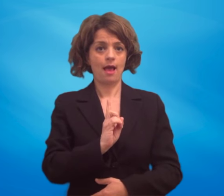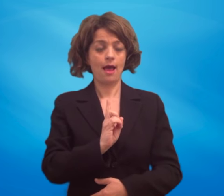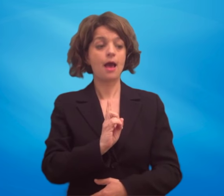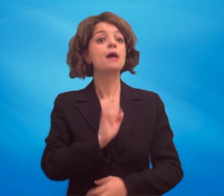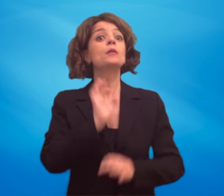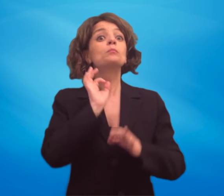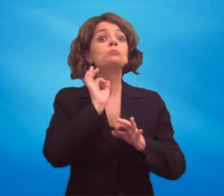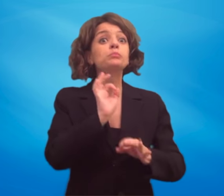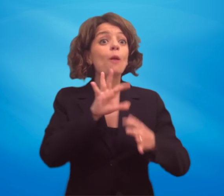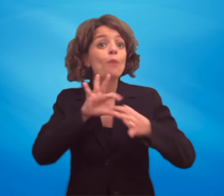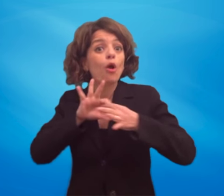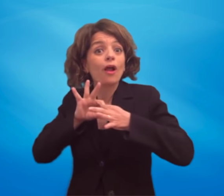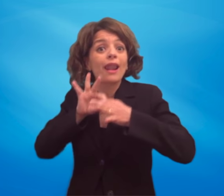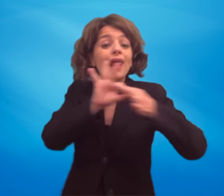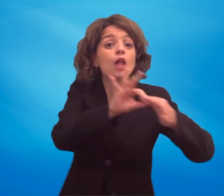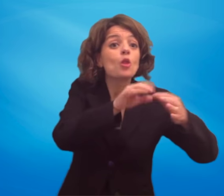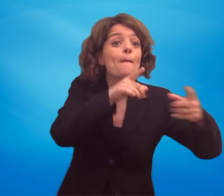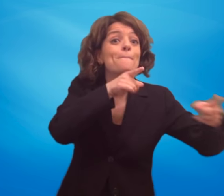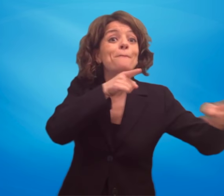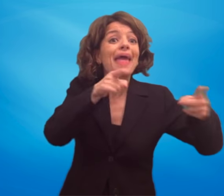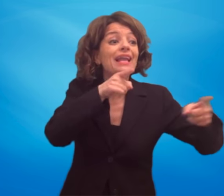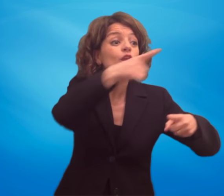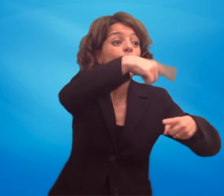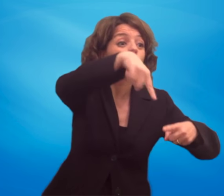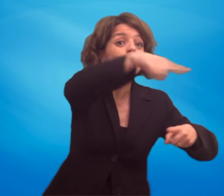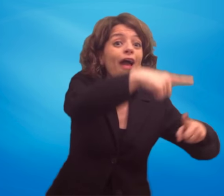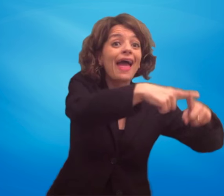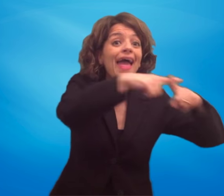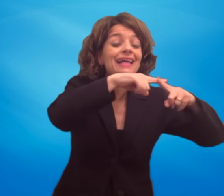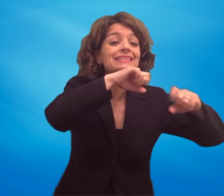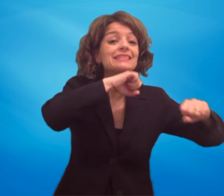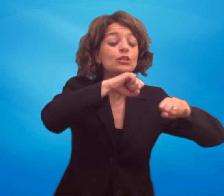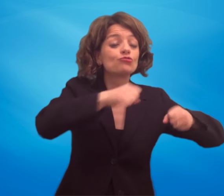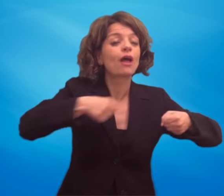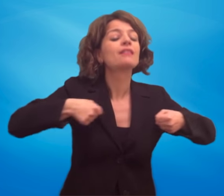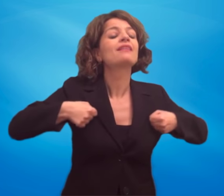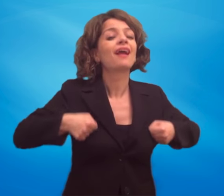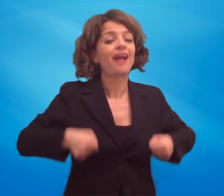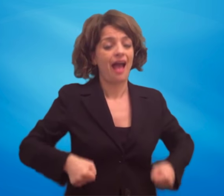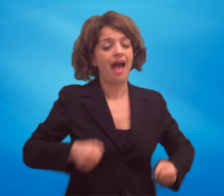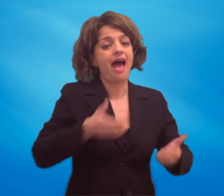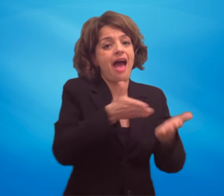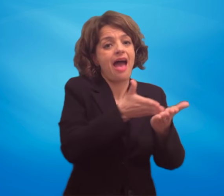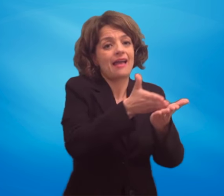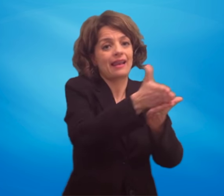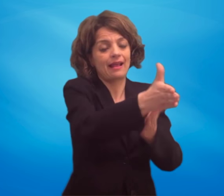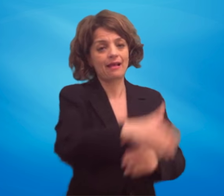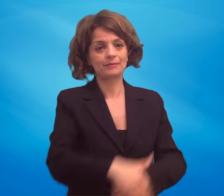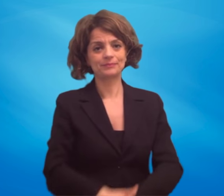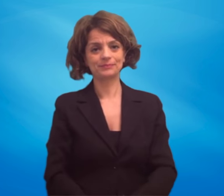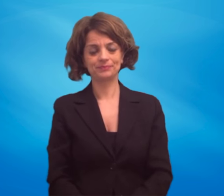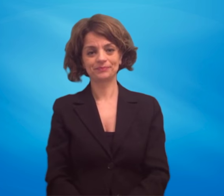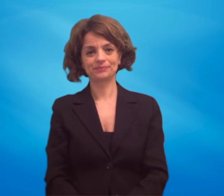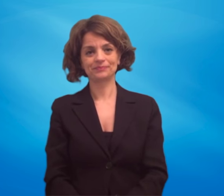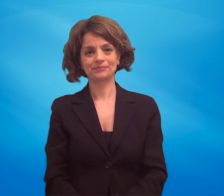periodo in cui rivestivano la qualifica di dirigenti, risultano provate ed hanno